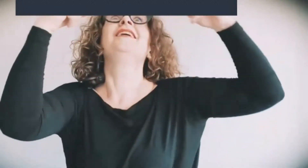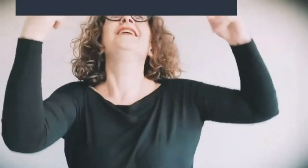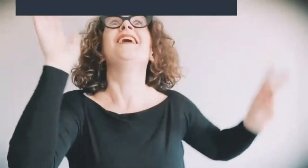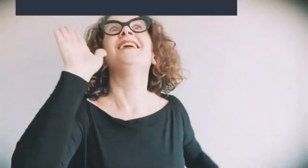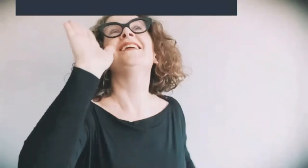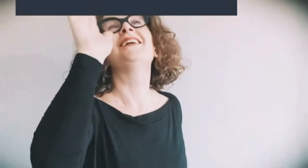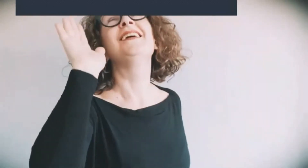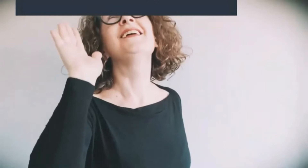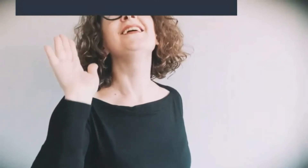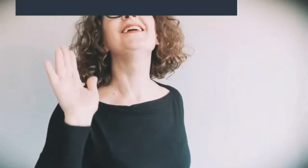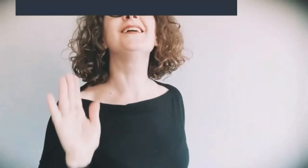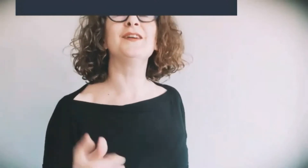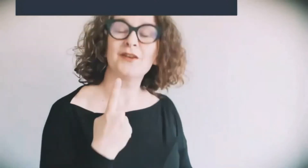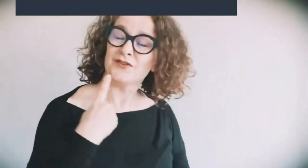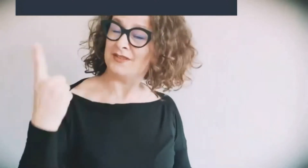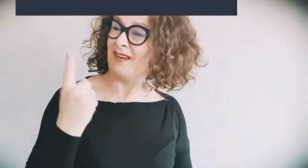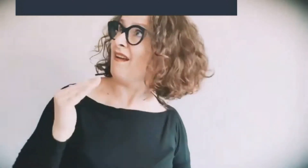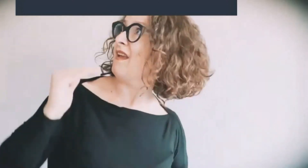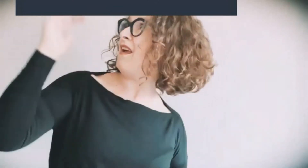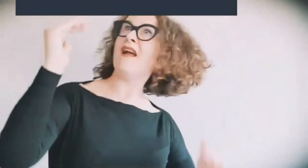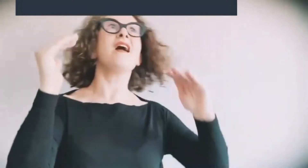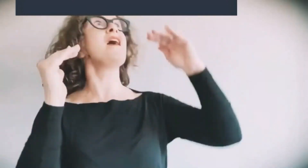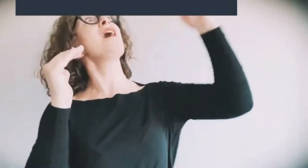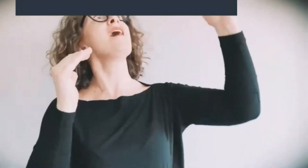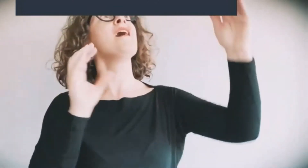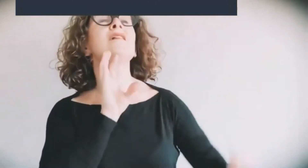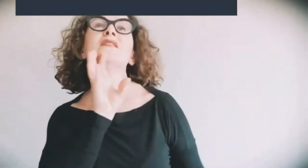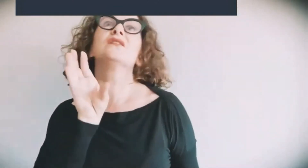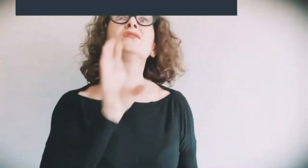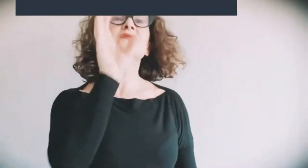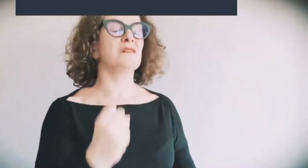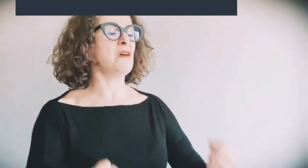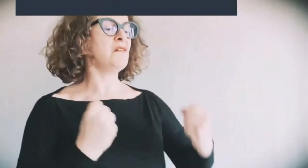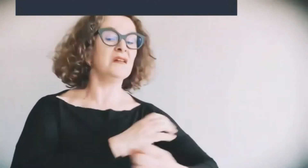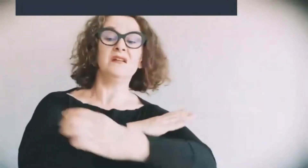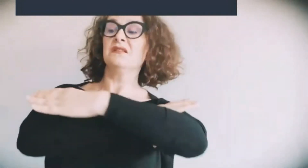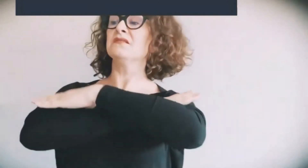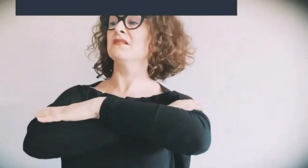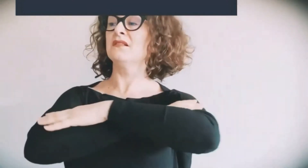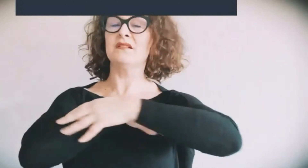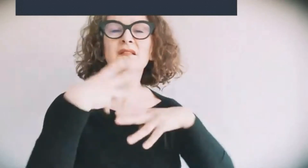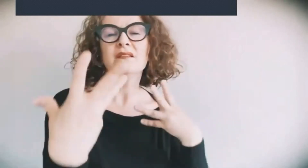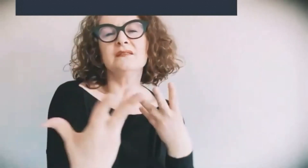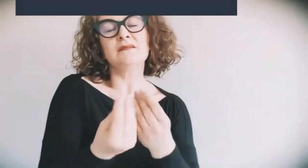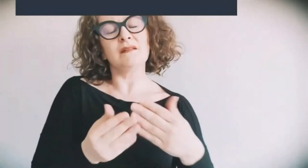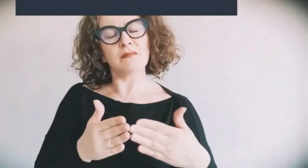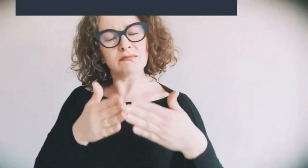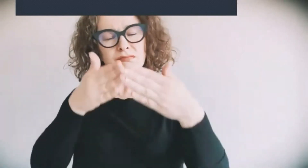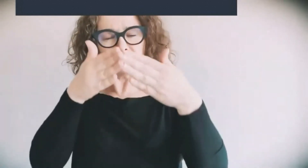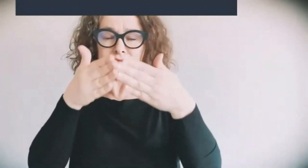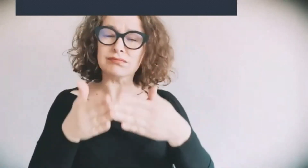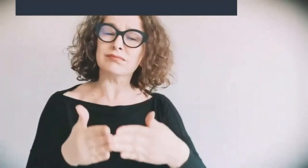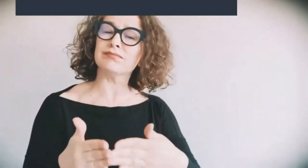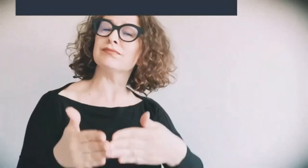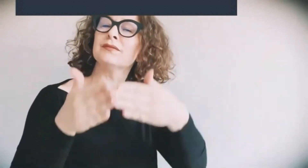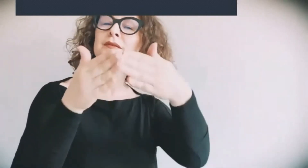e il cielo toccheremo più alti dei giganti più forti di Godzilla faremo